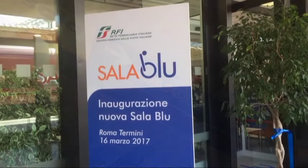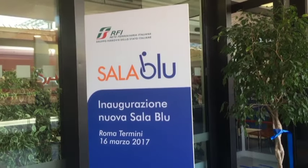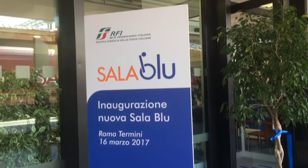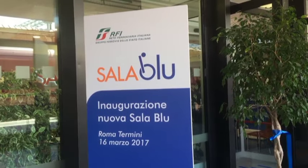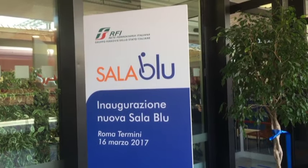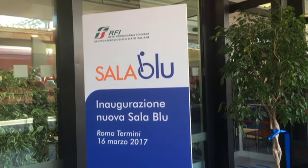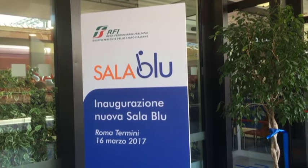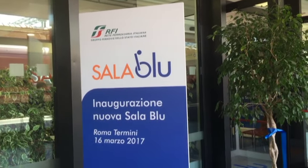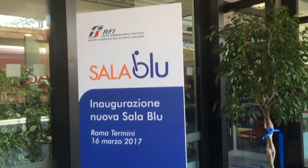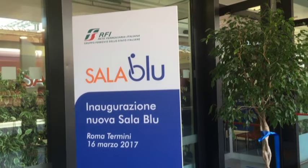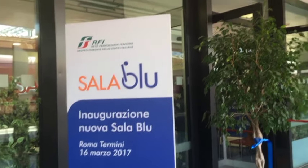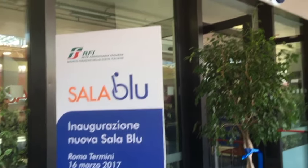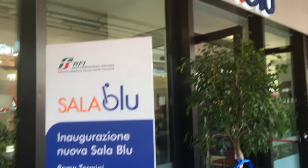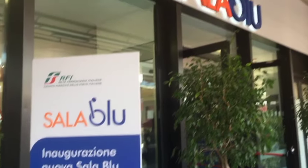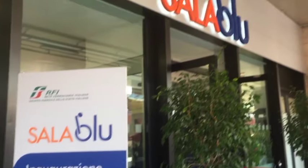Sì,